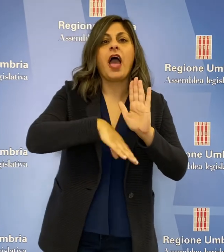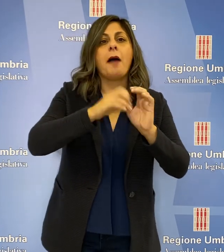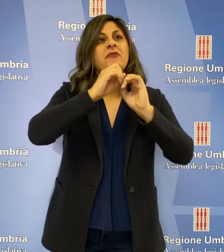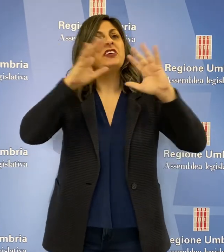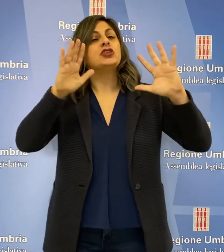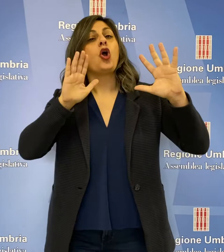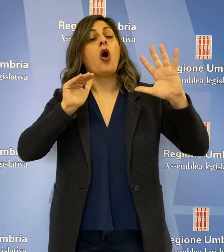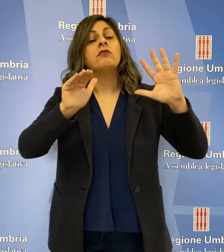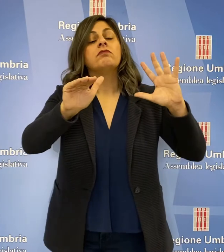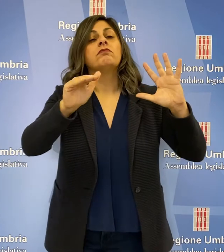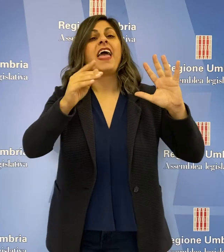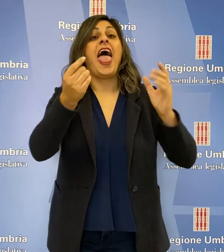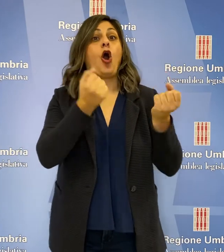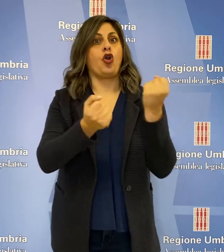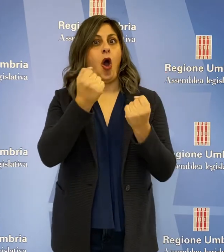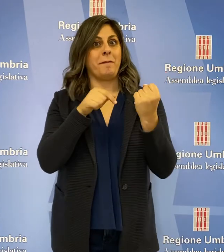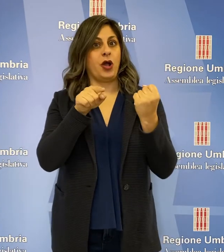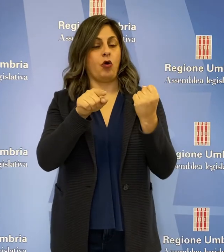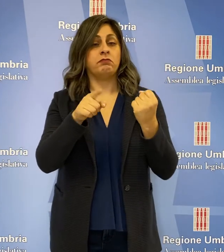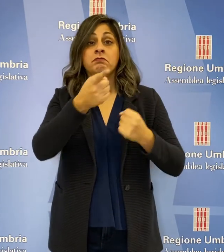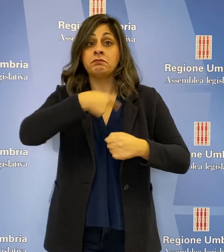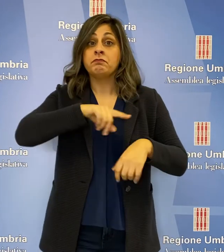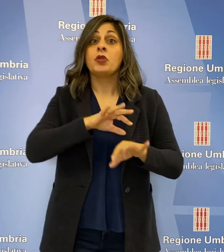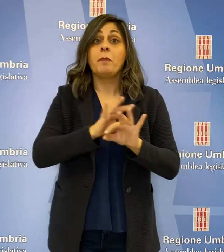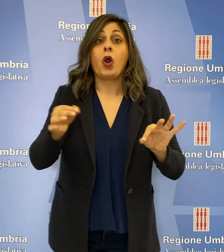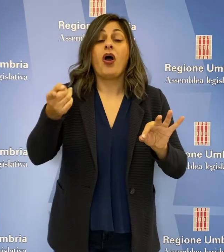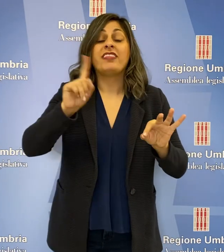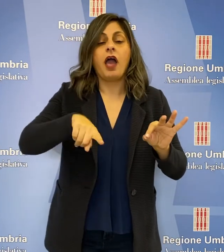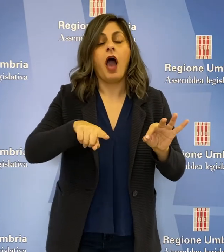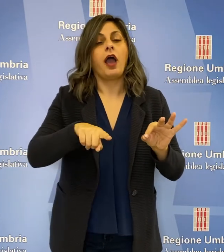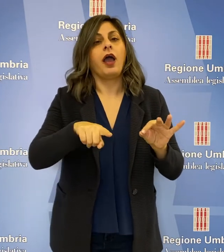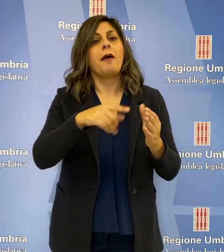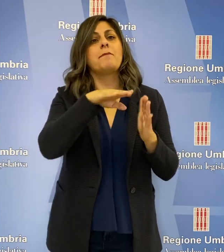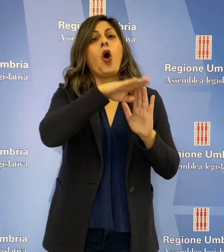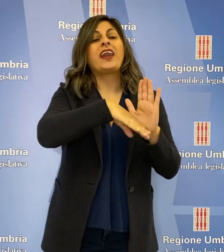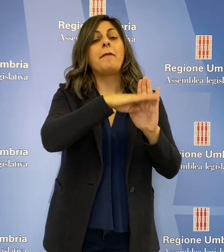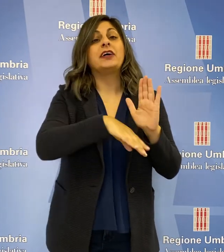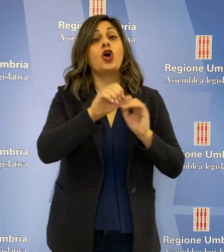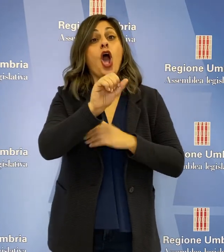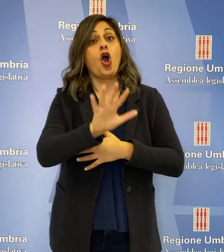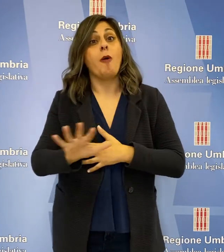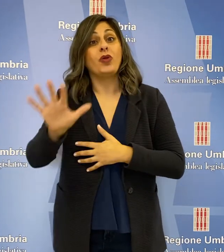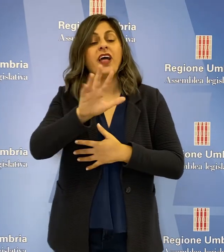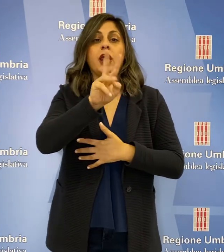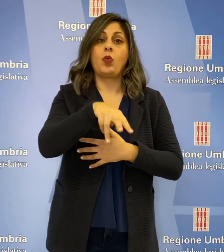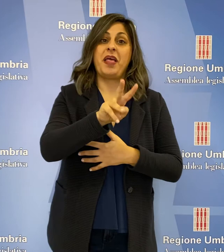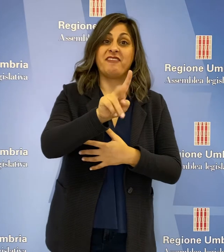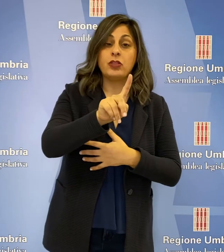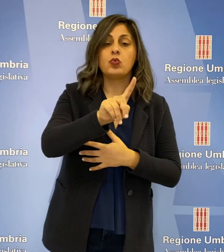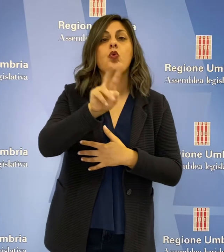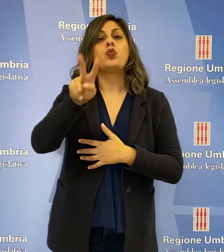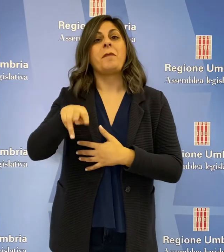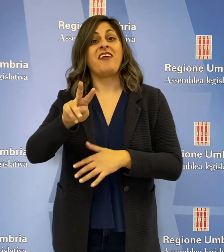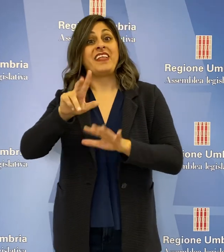programmatica in ambito economico. Siamo pronti anche per la programmazione comunitaria 2021